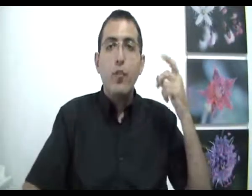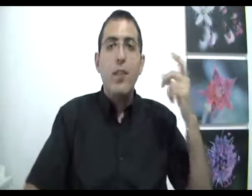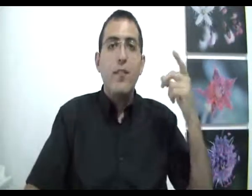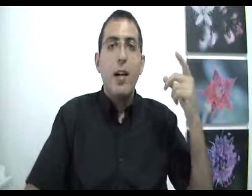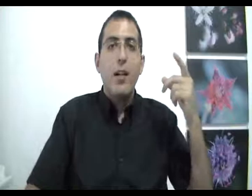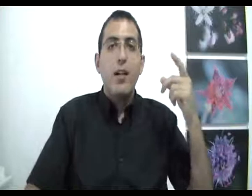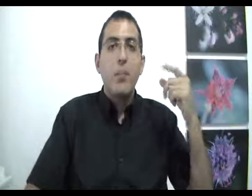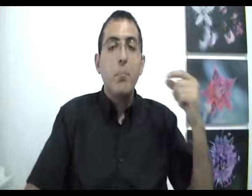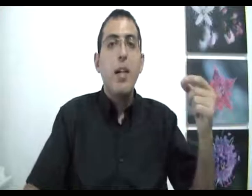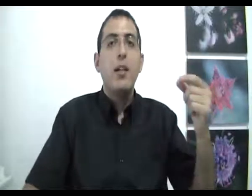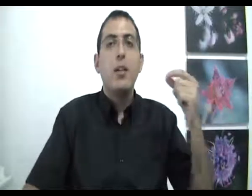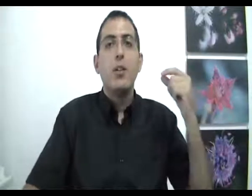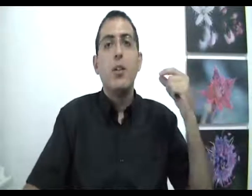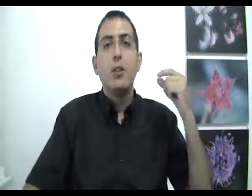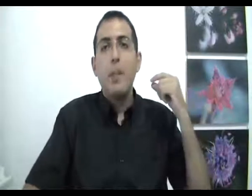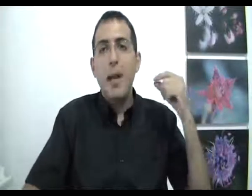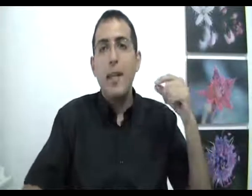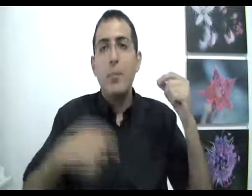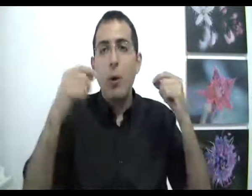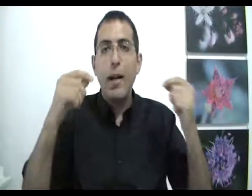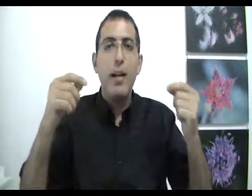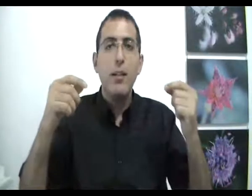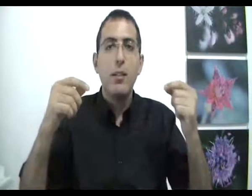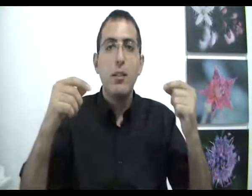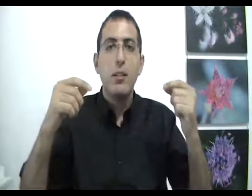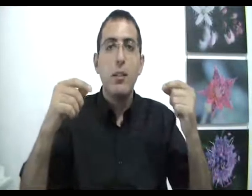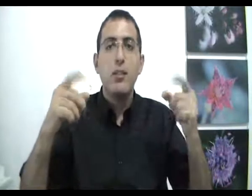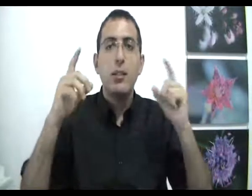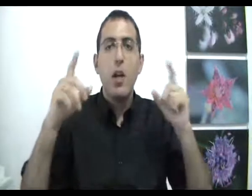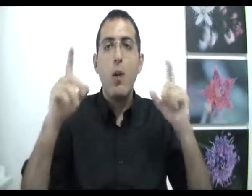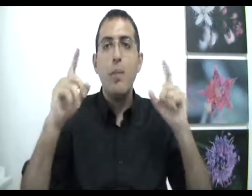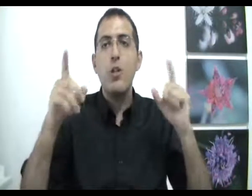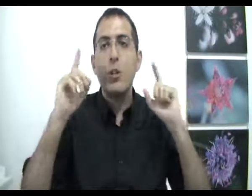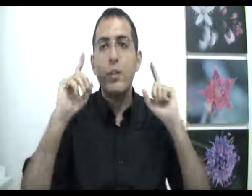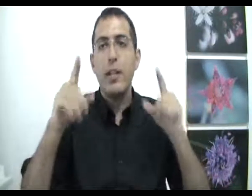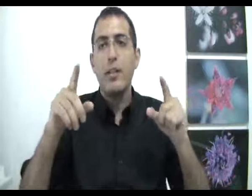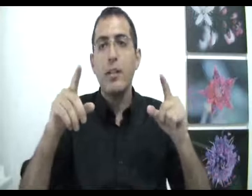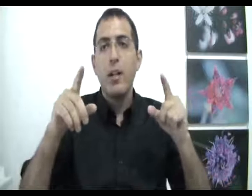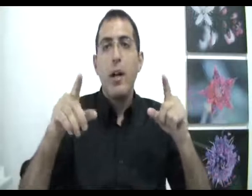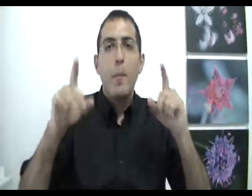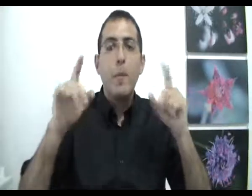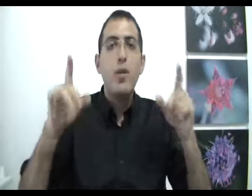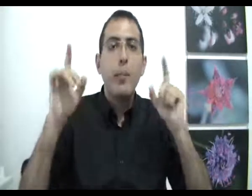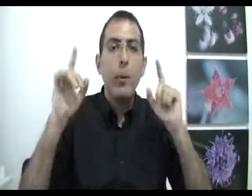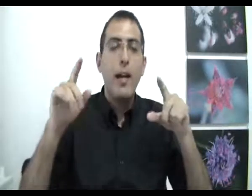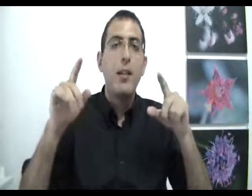של דבר מי שבאמת בוחר זה לא מי שעושה. מי שבוחר